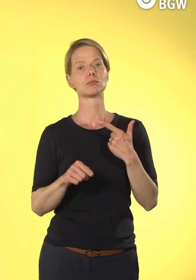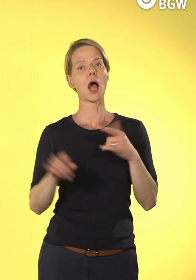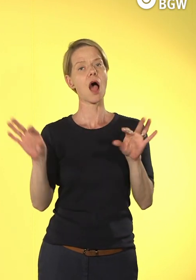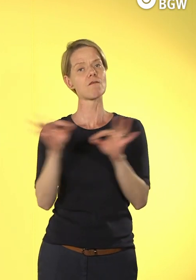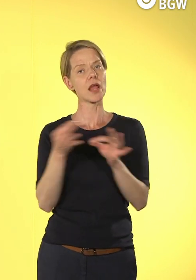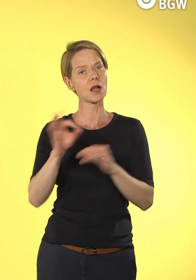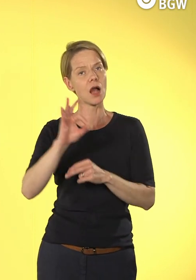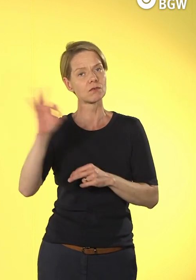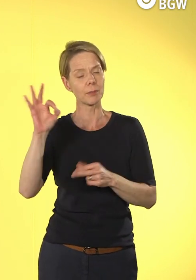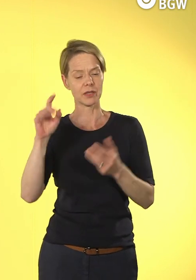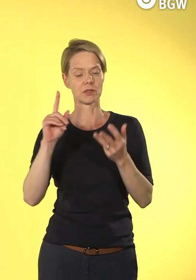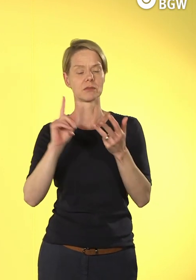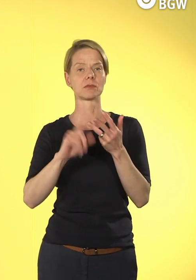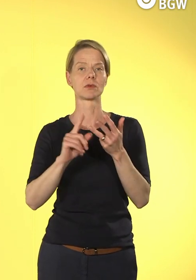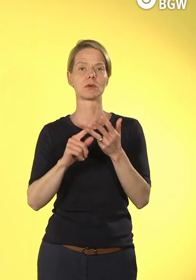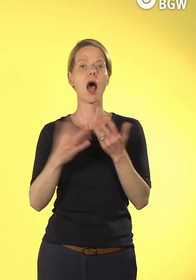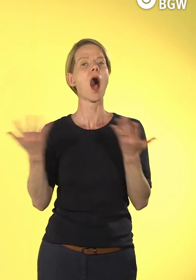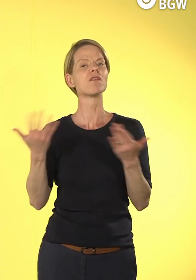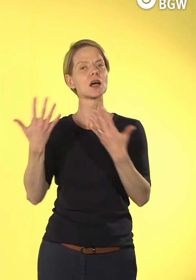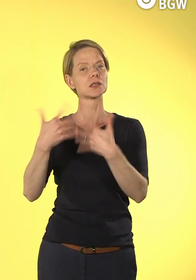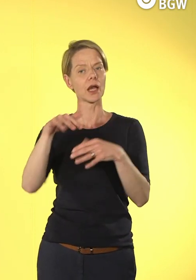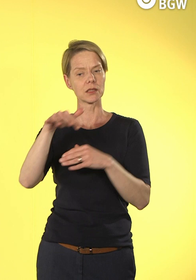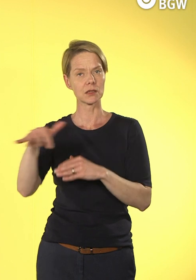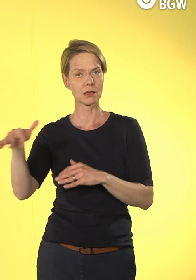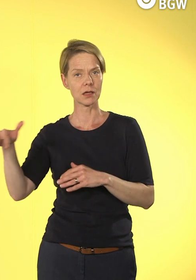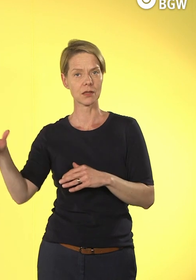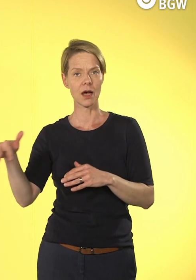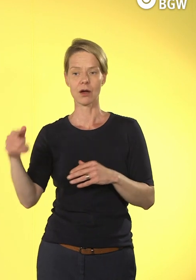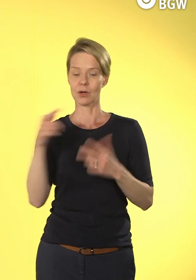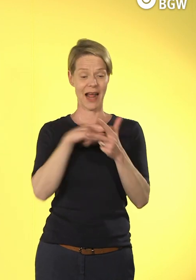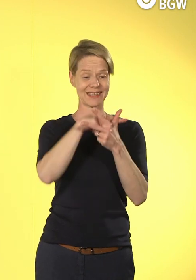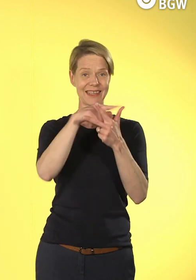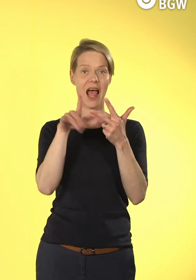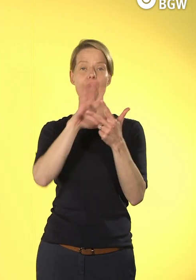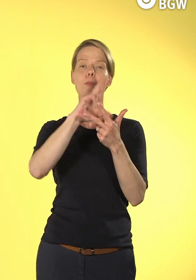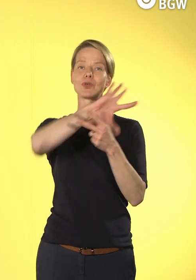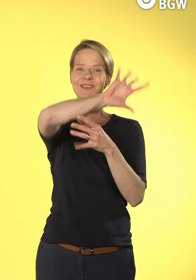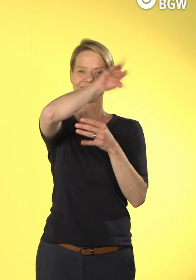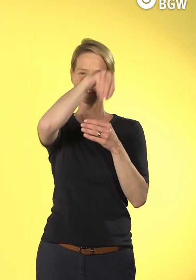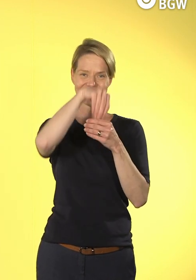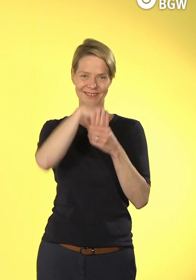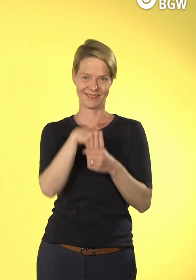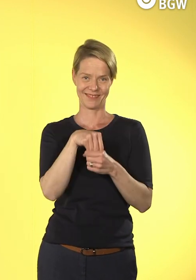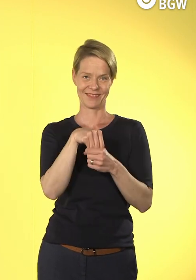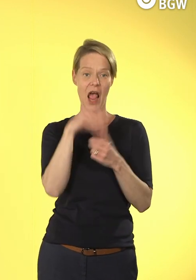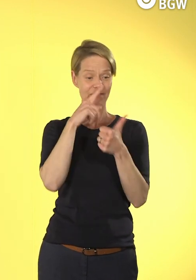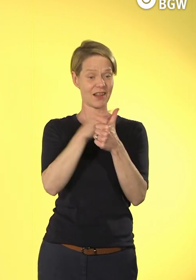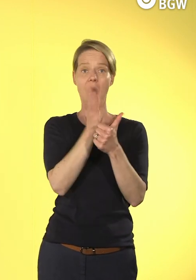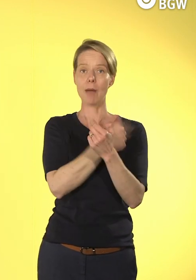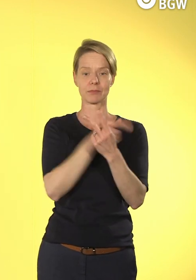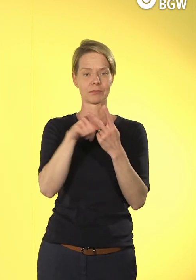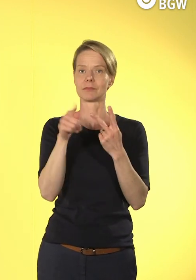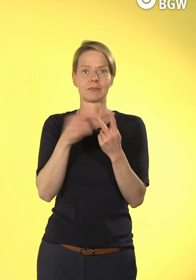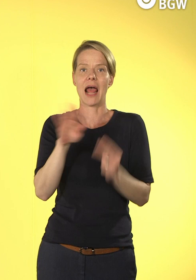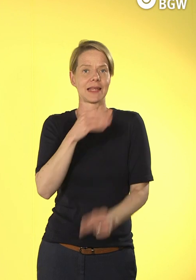aber stimmig sein und insgesamt zusammenpassen, weil wenn eines fehlt, wird es nicht funktionieren. Und deswegen sagen